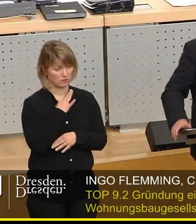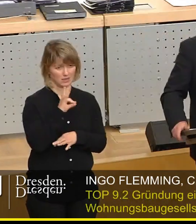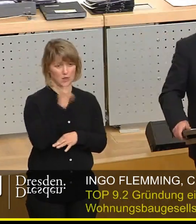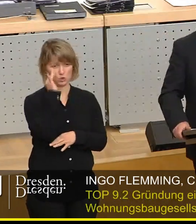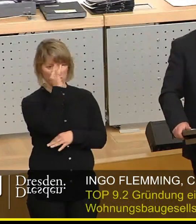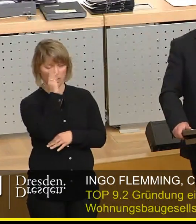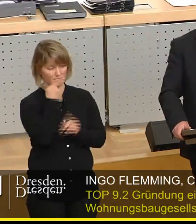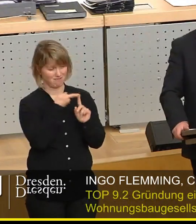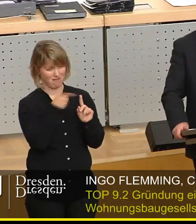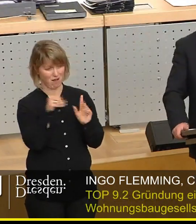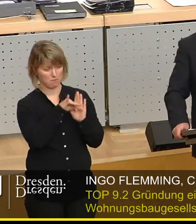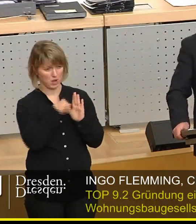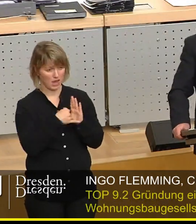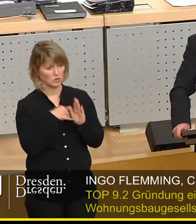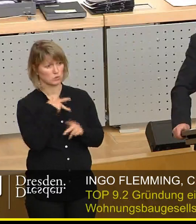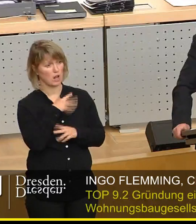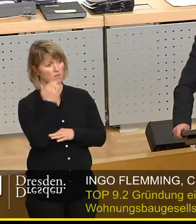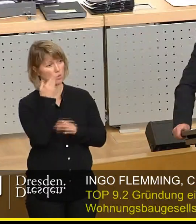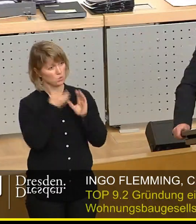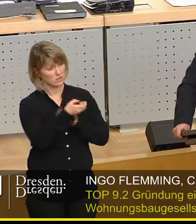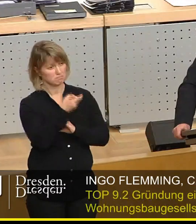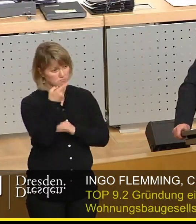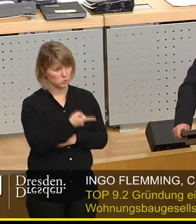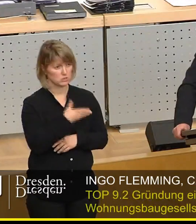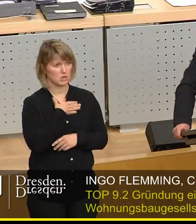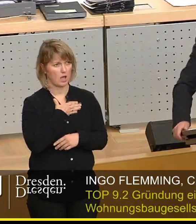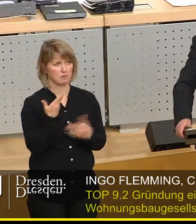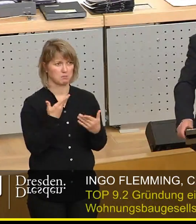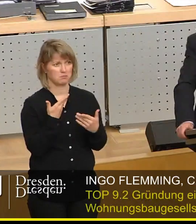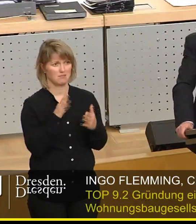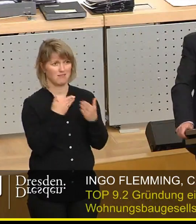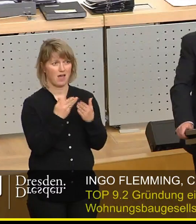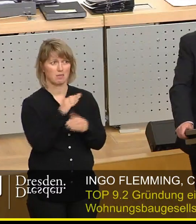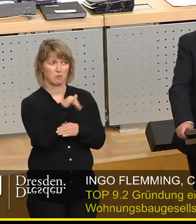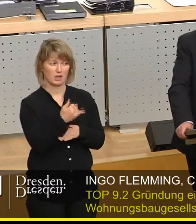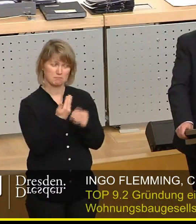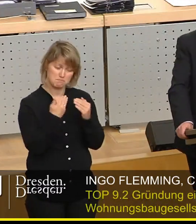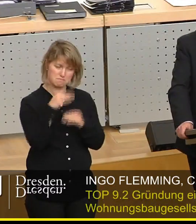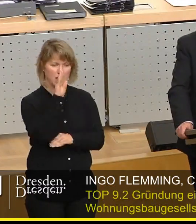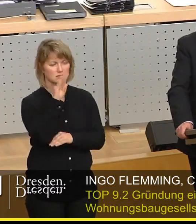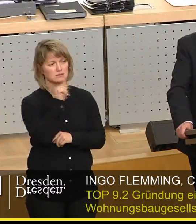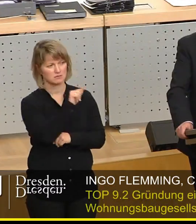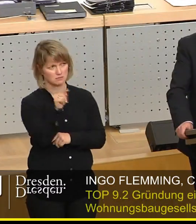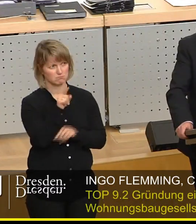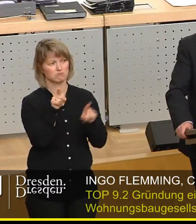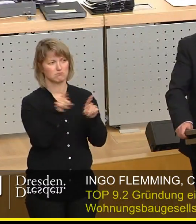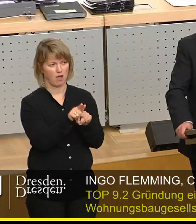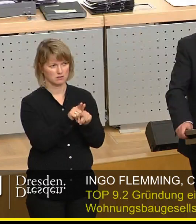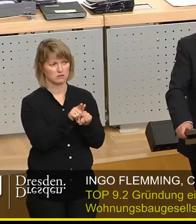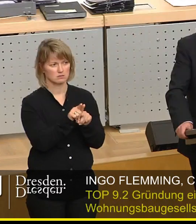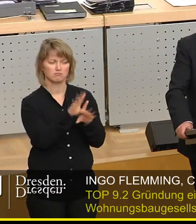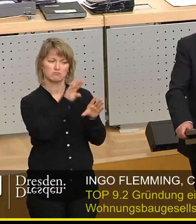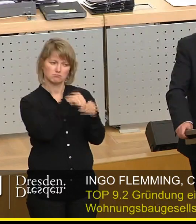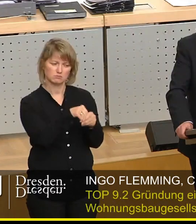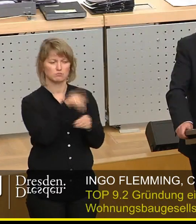in jedem Projekt Sozialwohnungen haben muss die allermeisten Projekte sind geeignet dafür einen Anteil